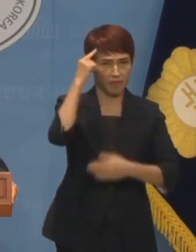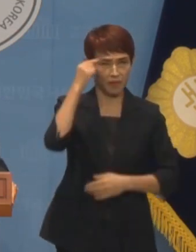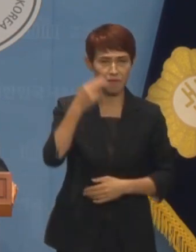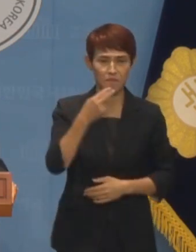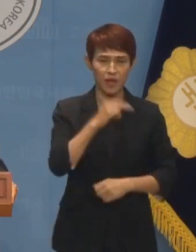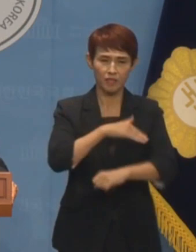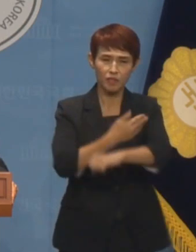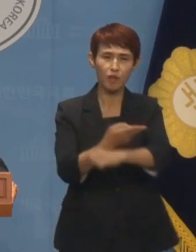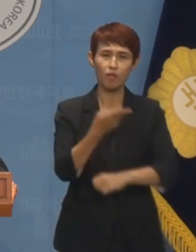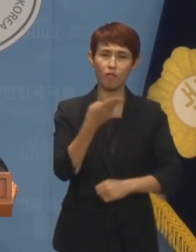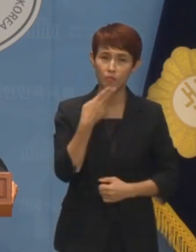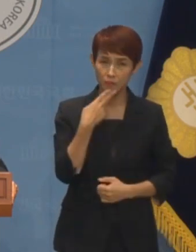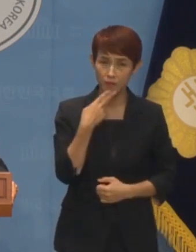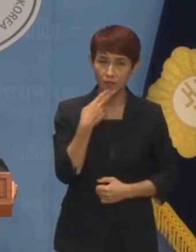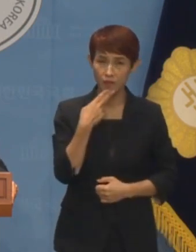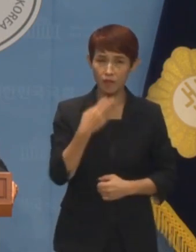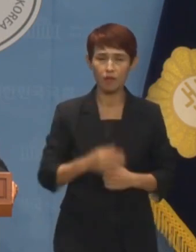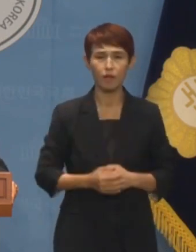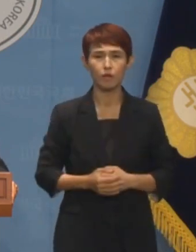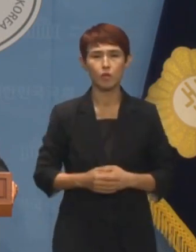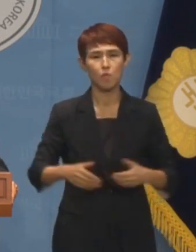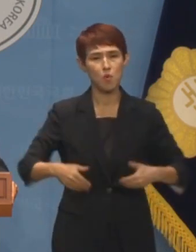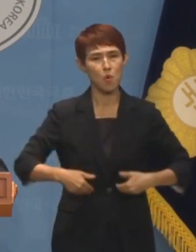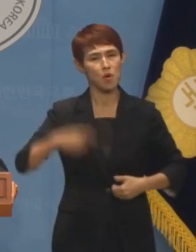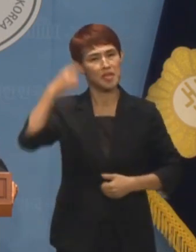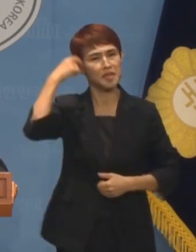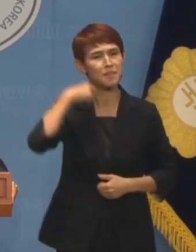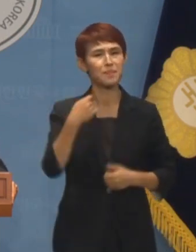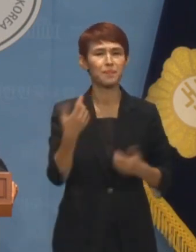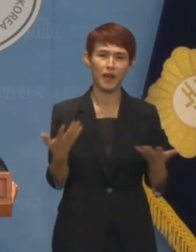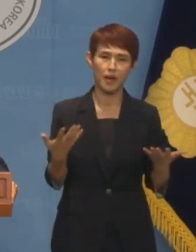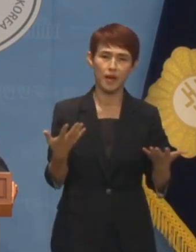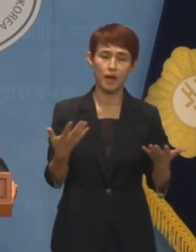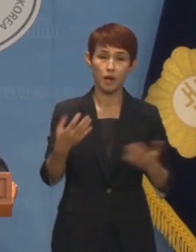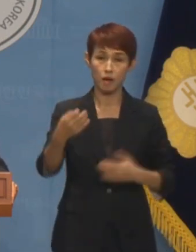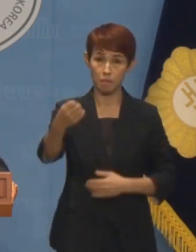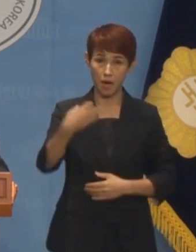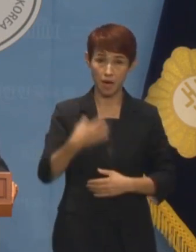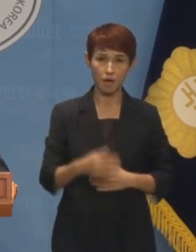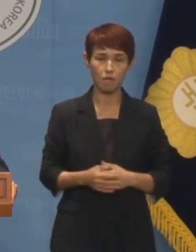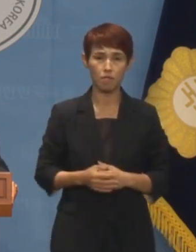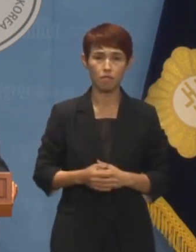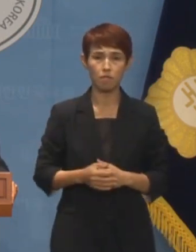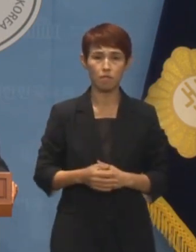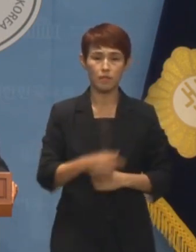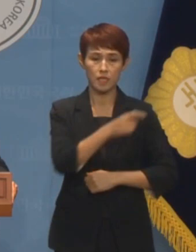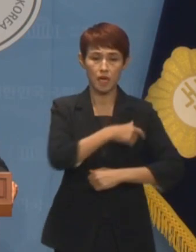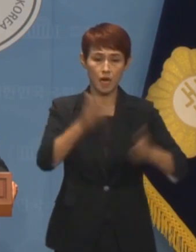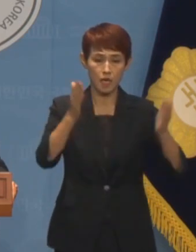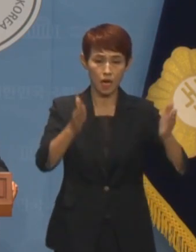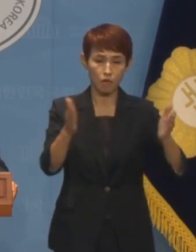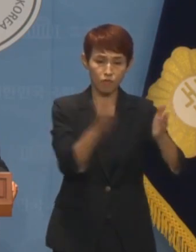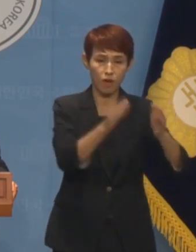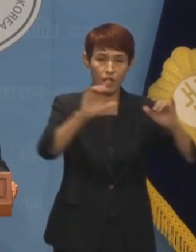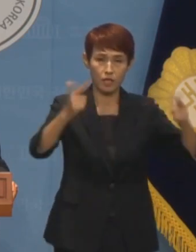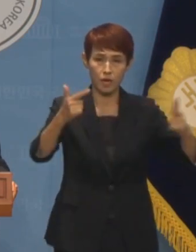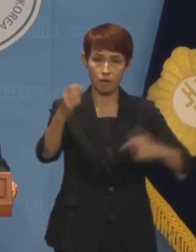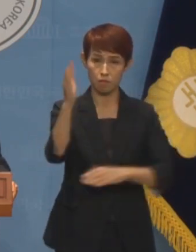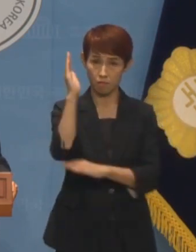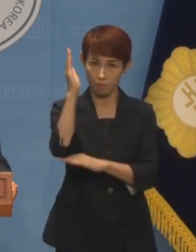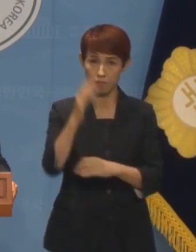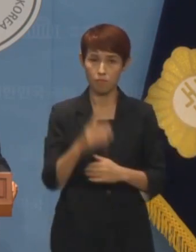능력도 없을 뿐만 아니라 필요성도 느끼지 못한다며 임기를 줄인 것도 아니다라고 강변했습니다.